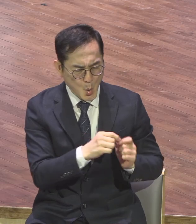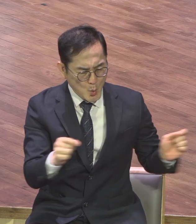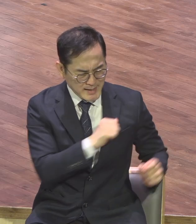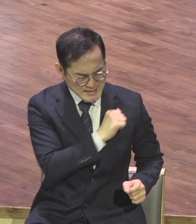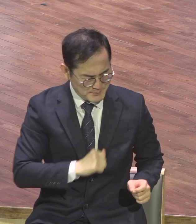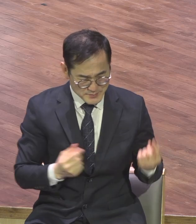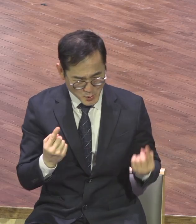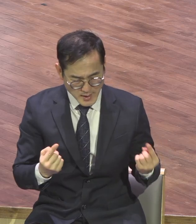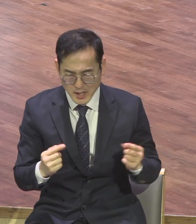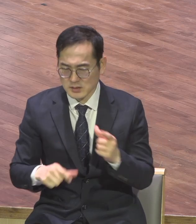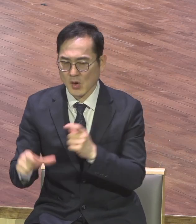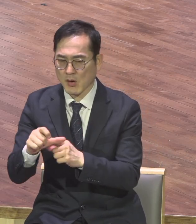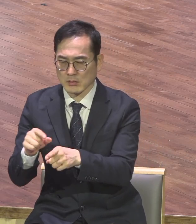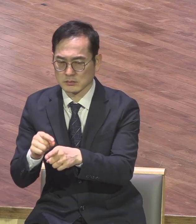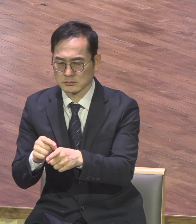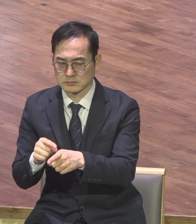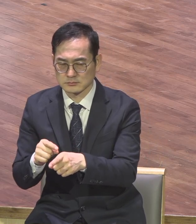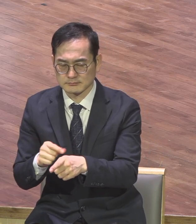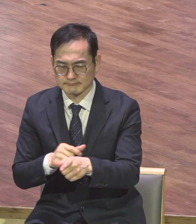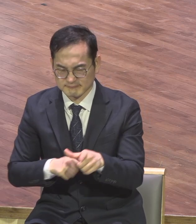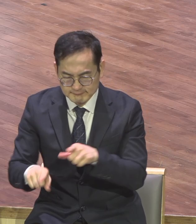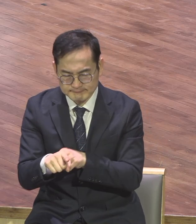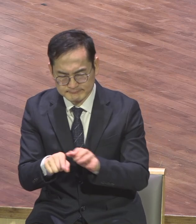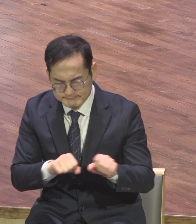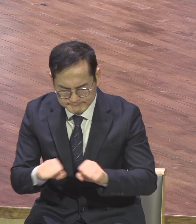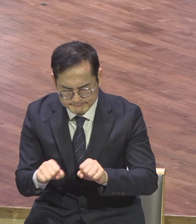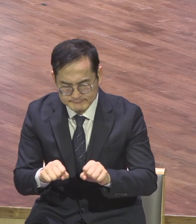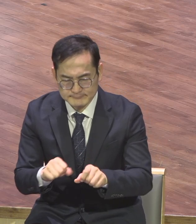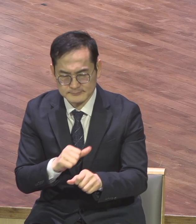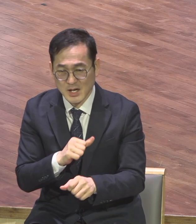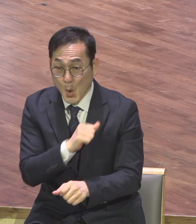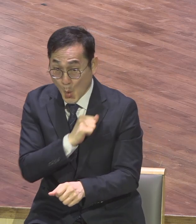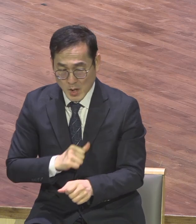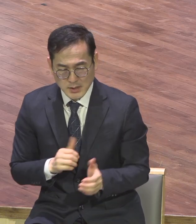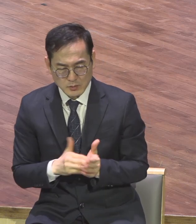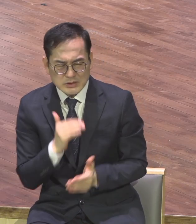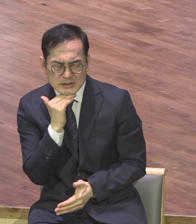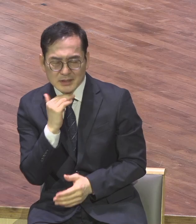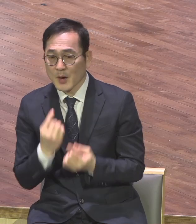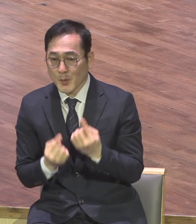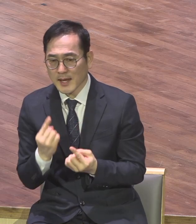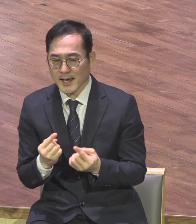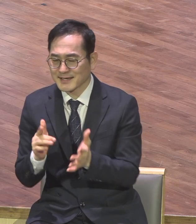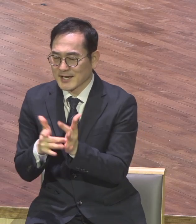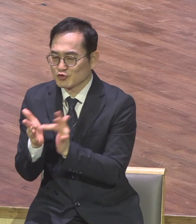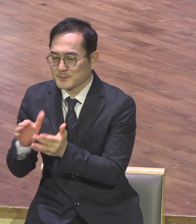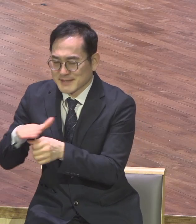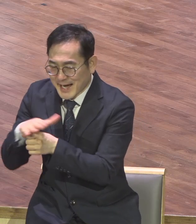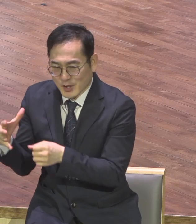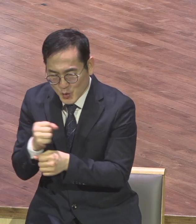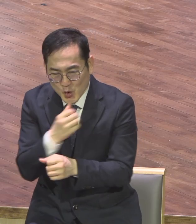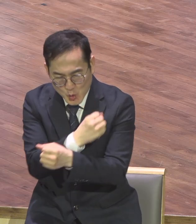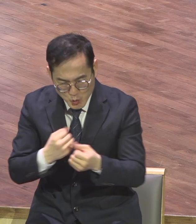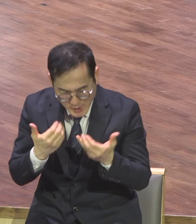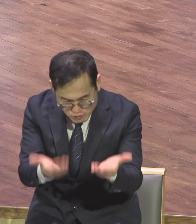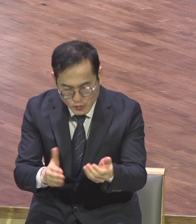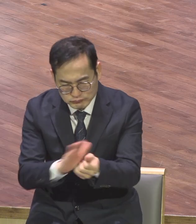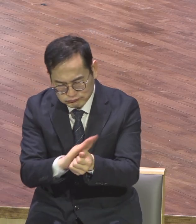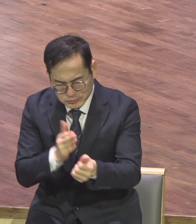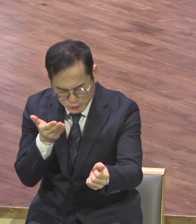적극적 의미 특별히 오래 참기만 하지 말고 예수의 시도의 사랑으로 용서하고 용납해서 문제를